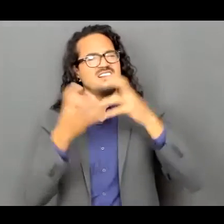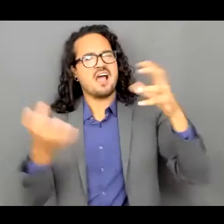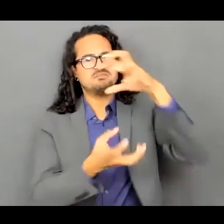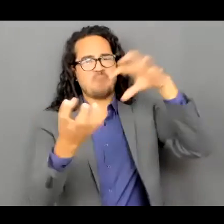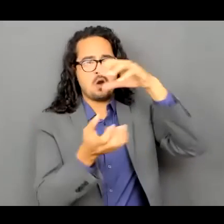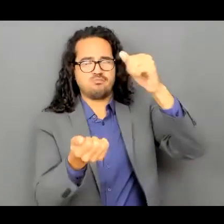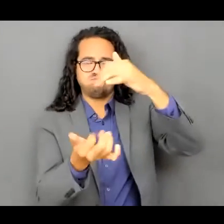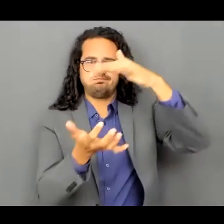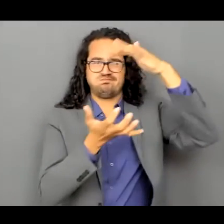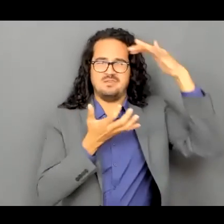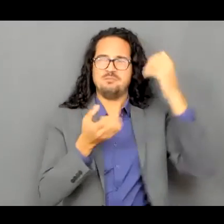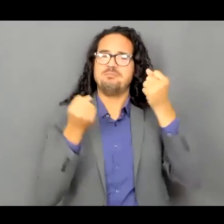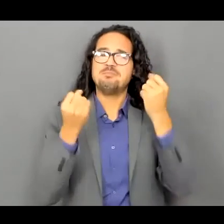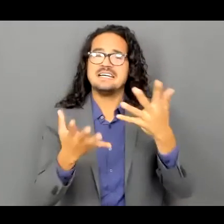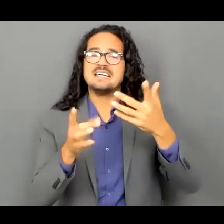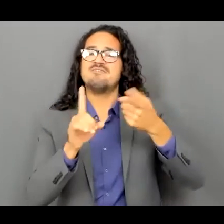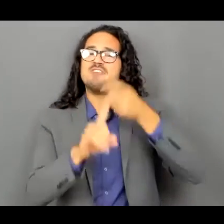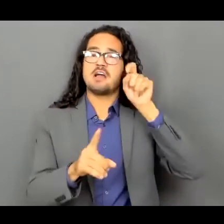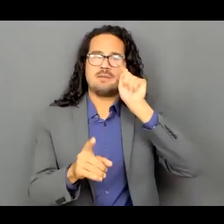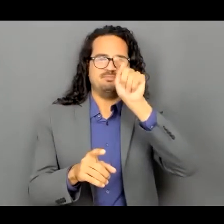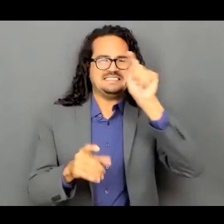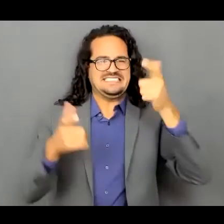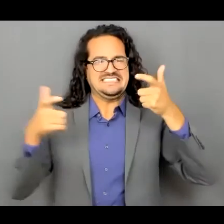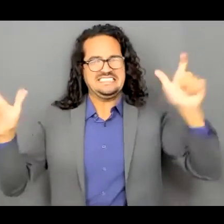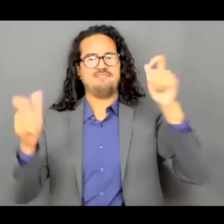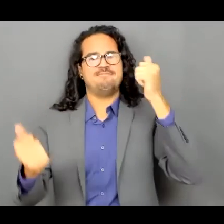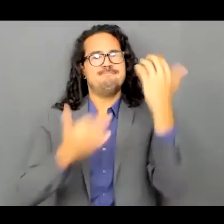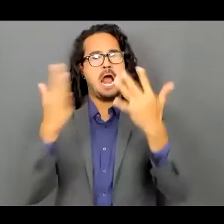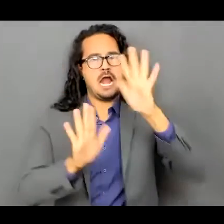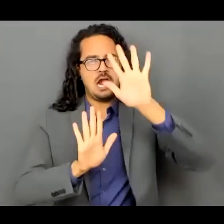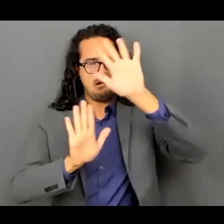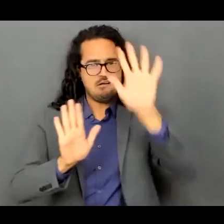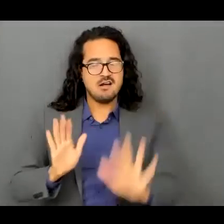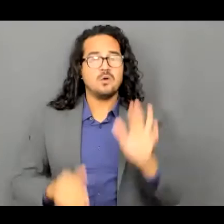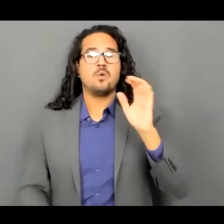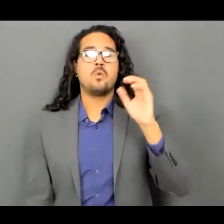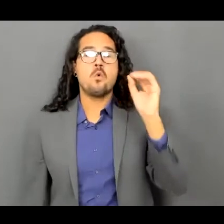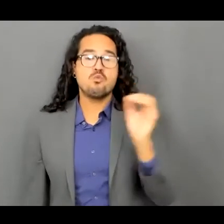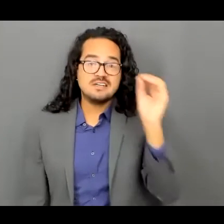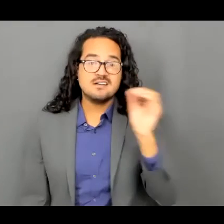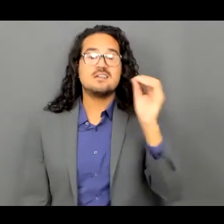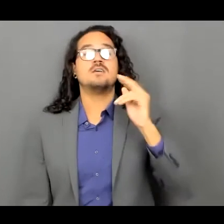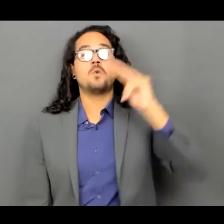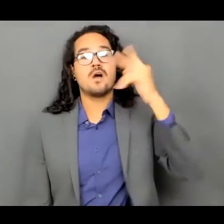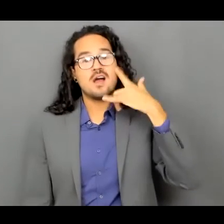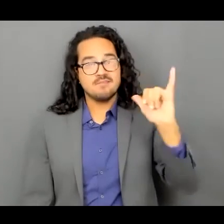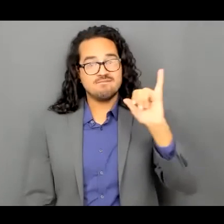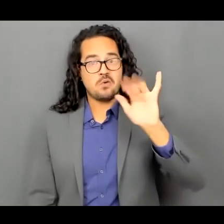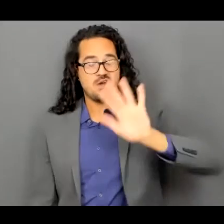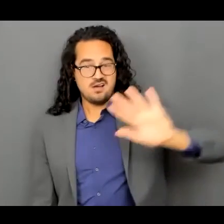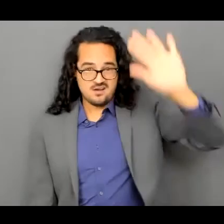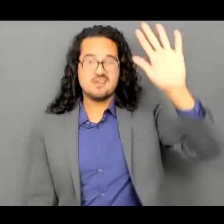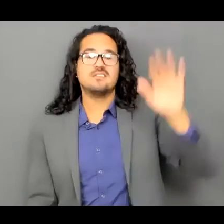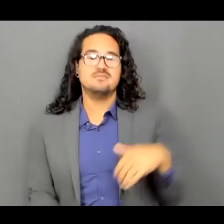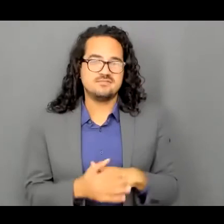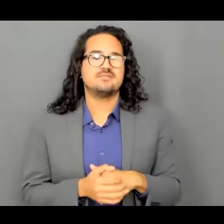es bueno de la línea estrática va a haber mucho humo y bueno este todo eso se está moviendo para